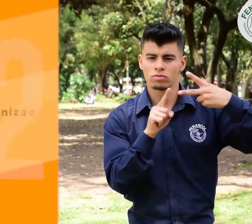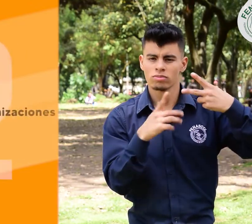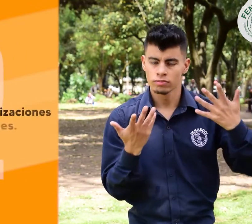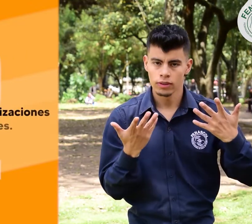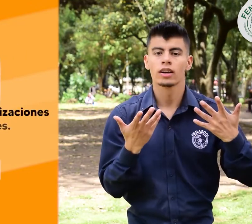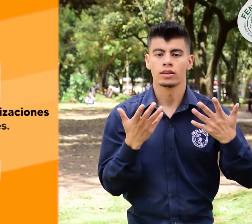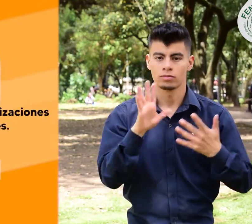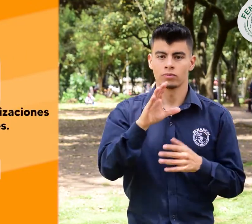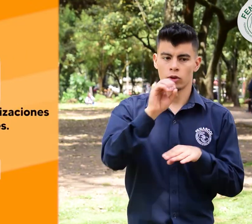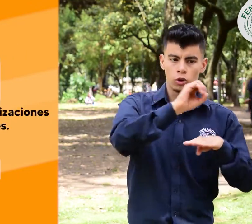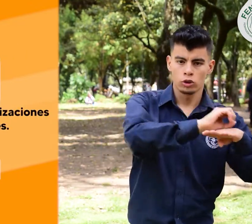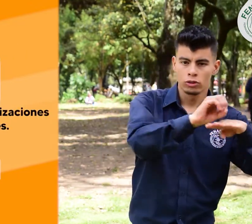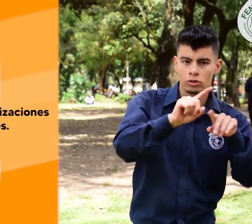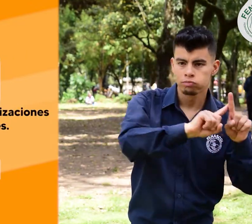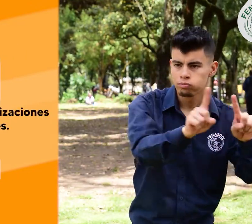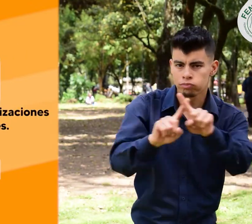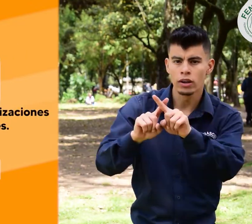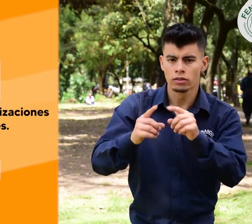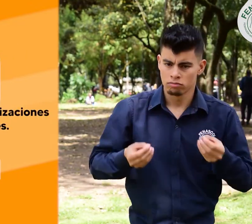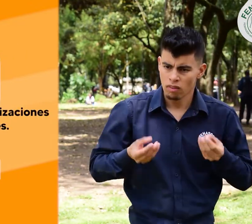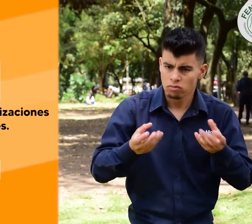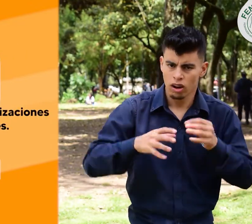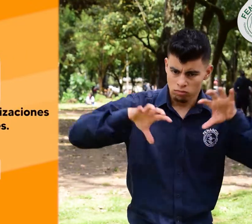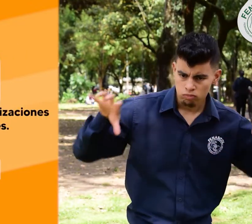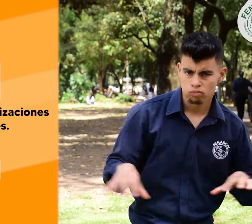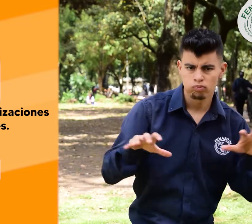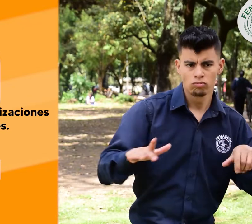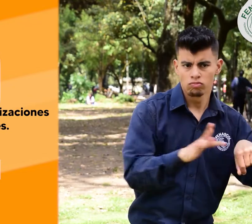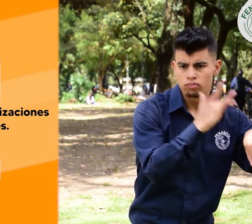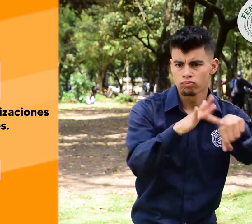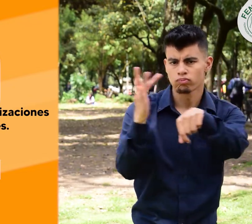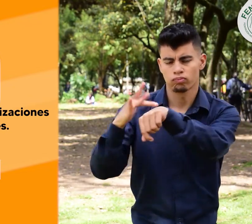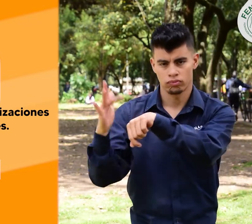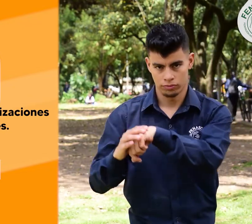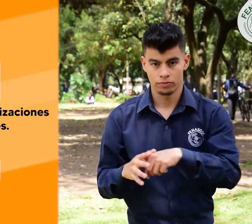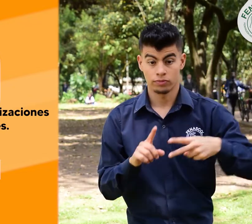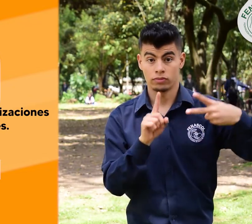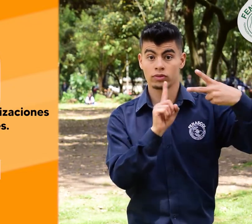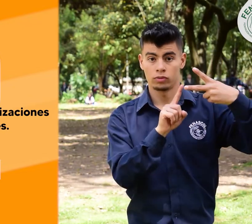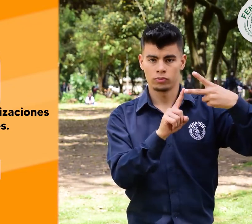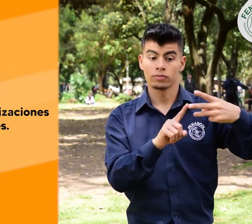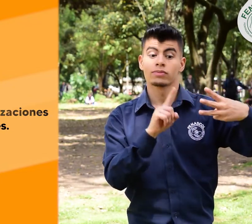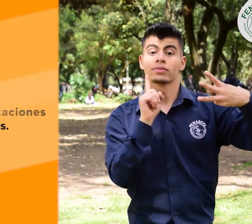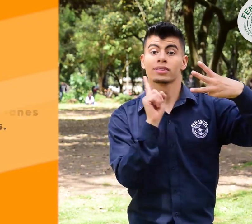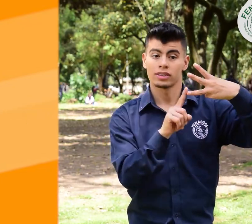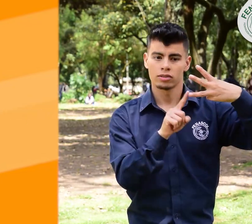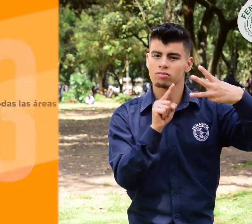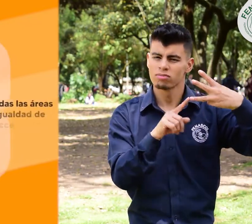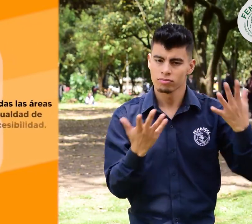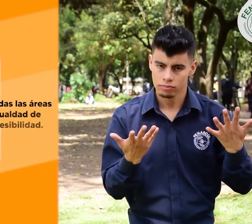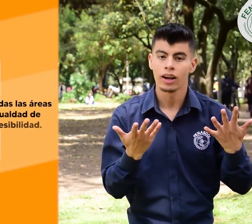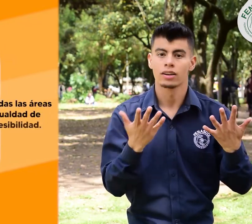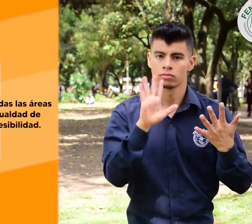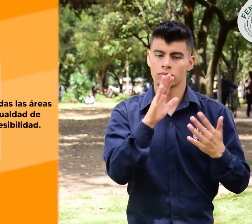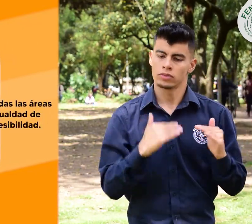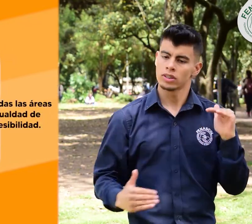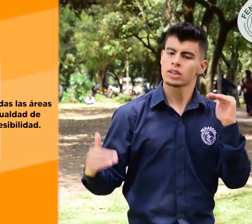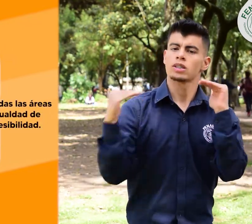actividades para motivar a las diferentes organizaciones tercero igualdad que permita lograr en la vida